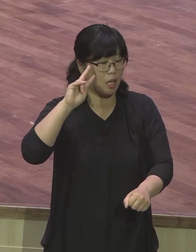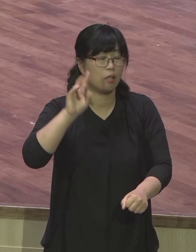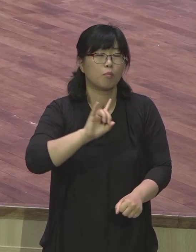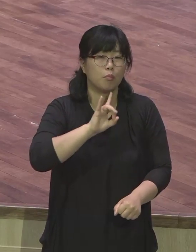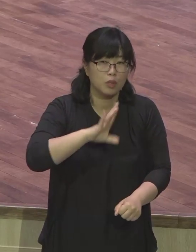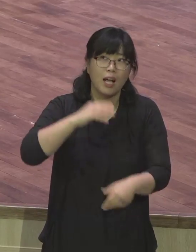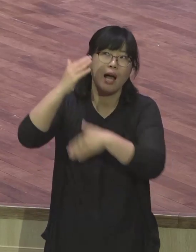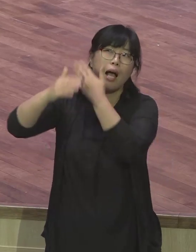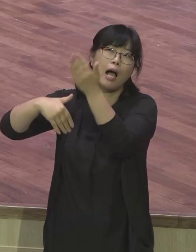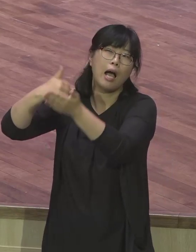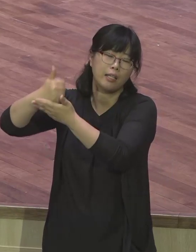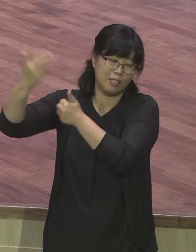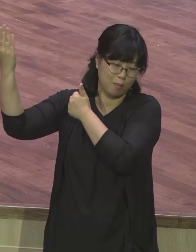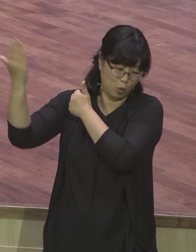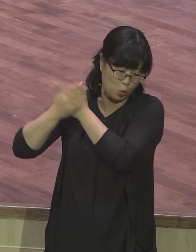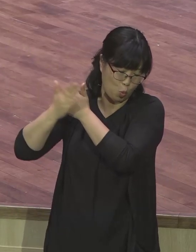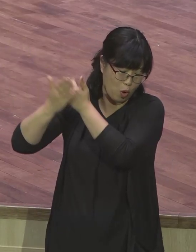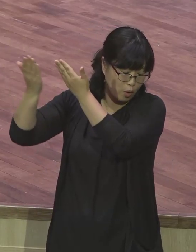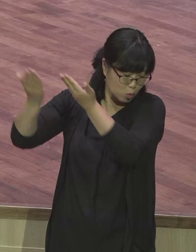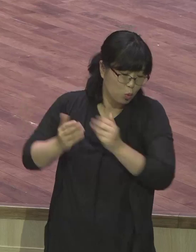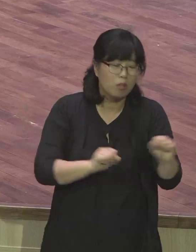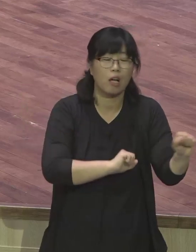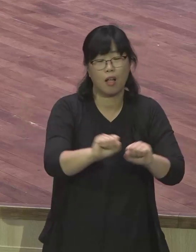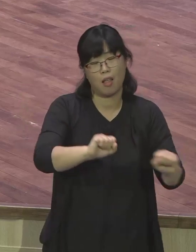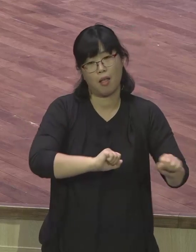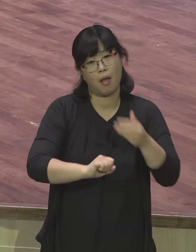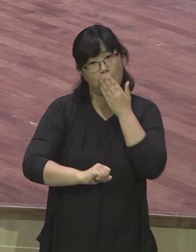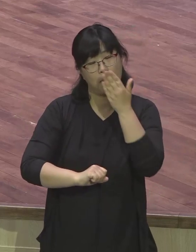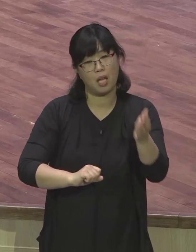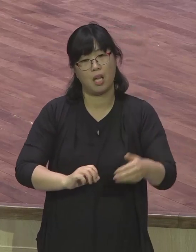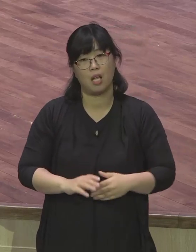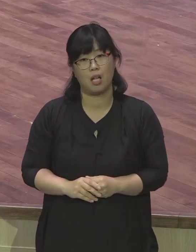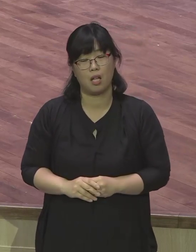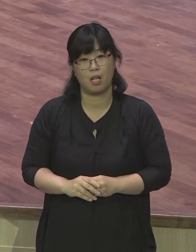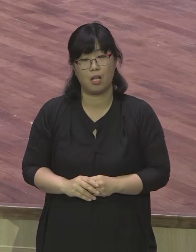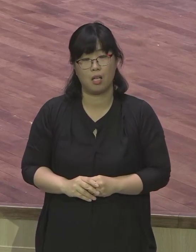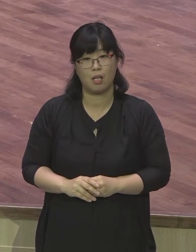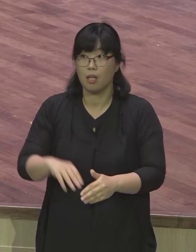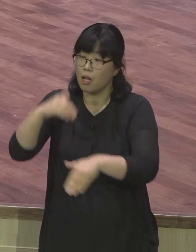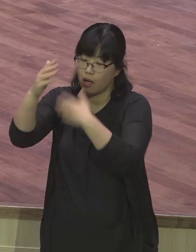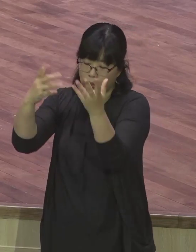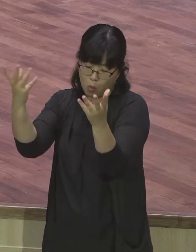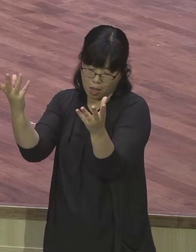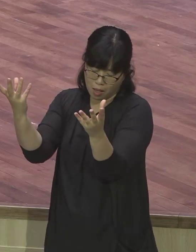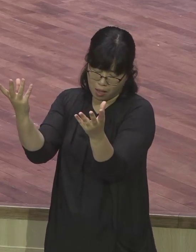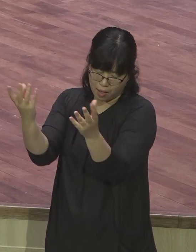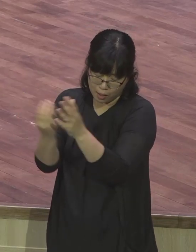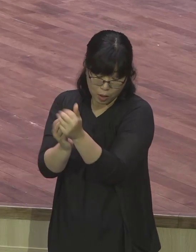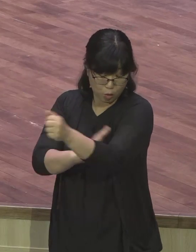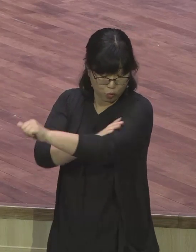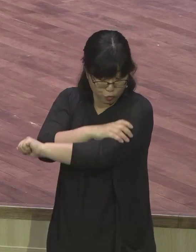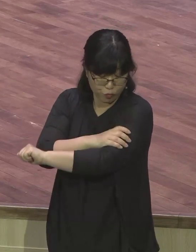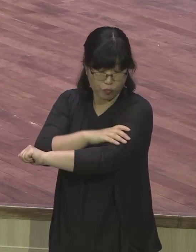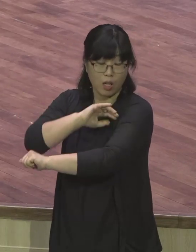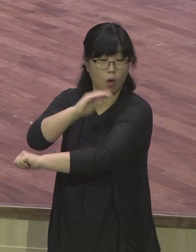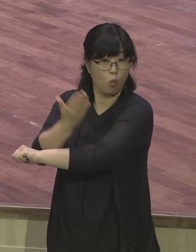것입니다 그리고 절대 주권 속에서 더 중요한 것은 하나님께서 모든 것을 아시기 때문에 내가 불신앙하지를